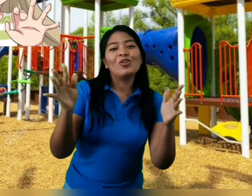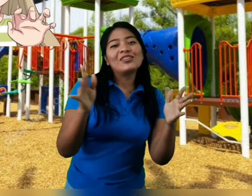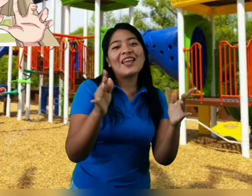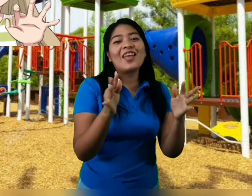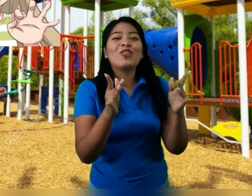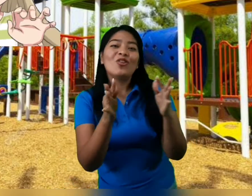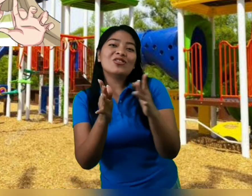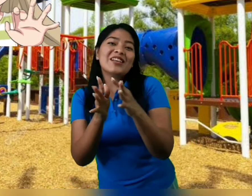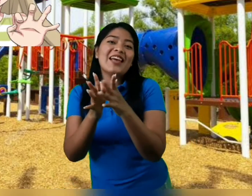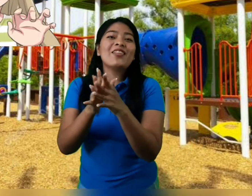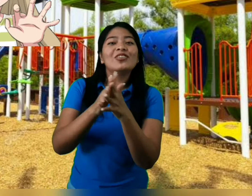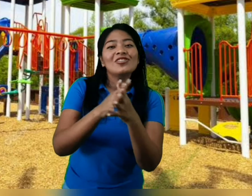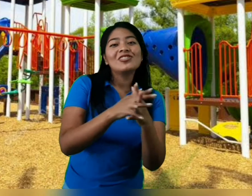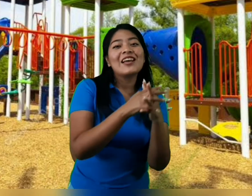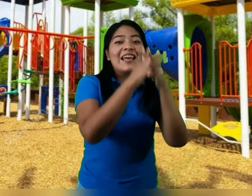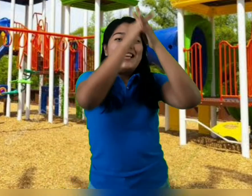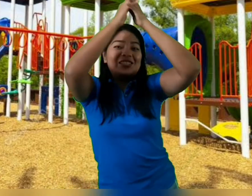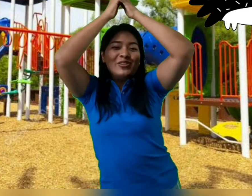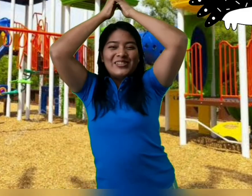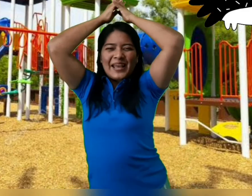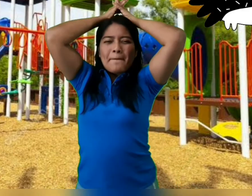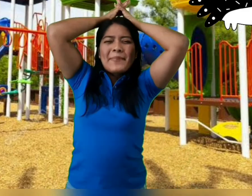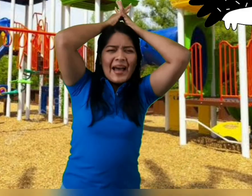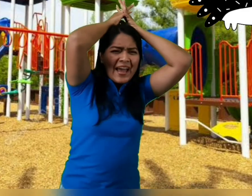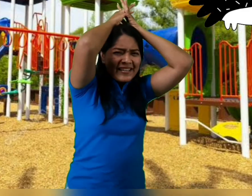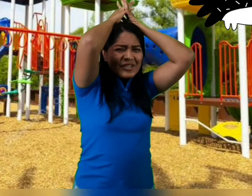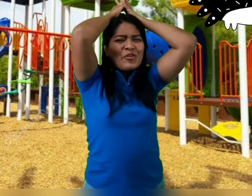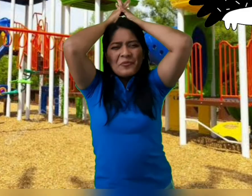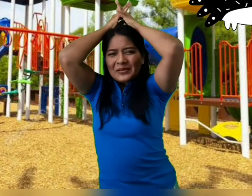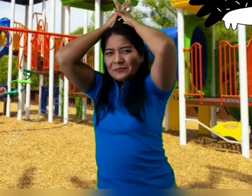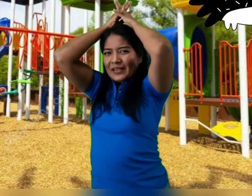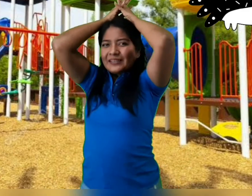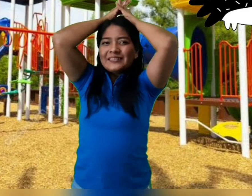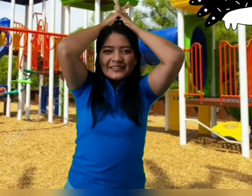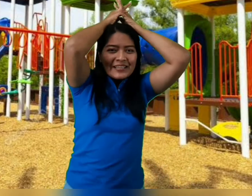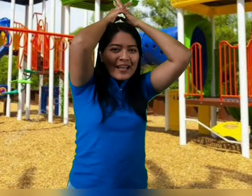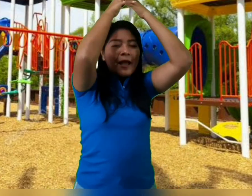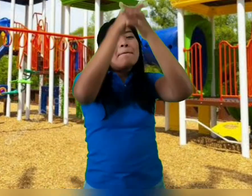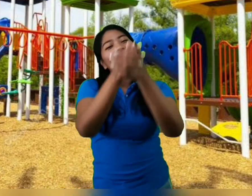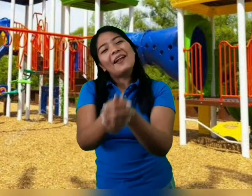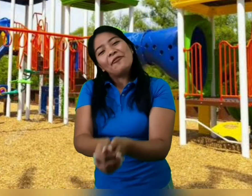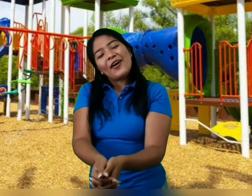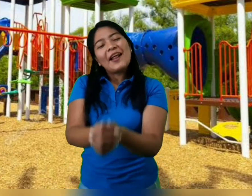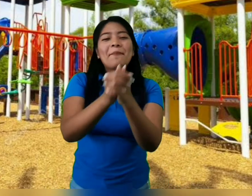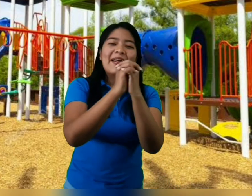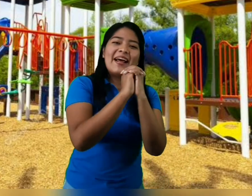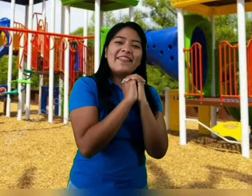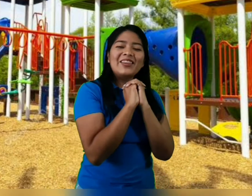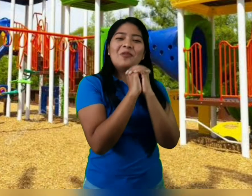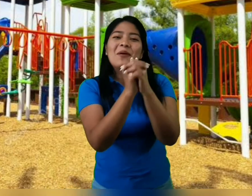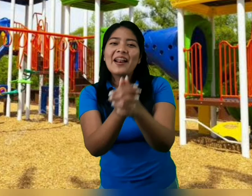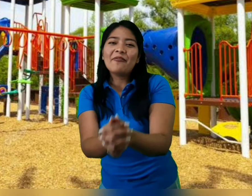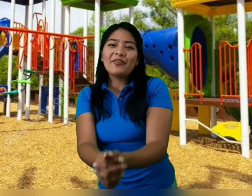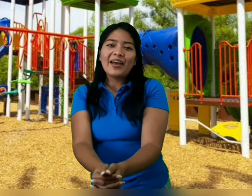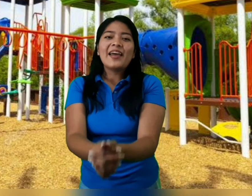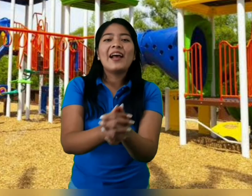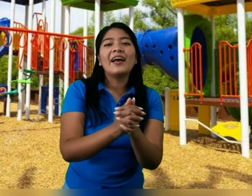los dedos, los dedos. Esto se parece un cuerpo spin. Para afuera, para adentro y para afuera.